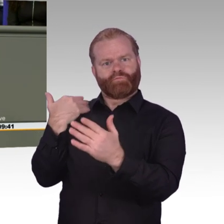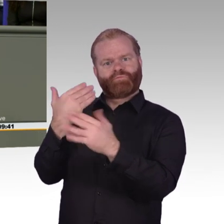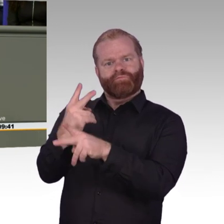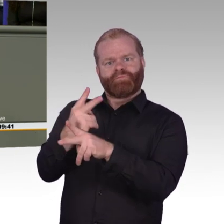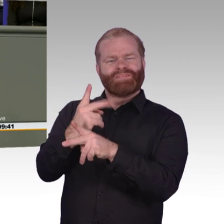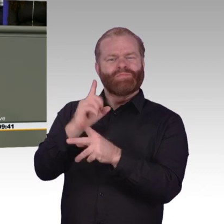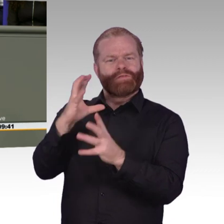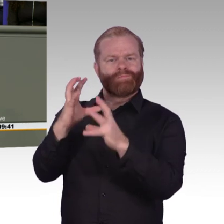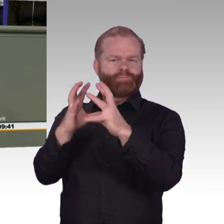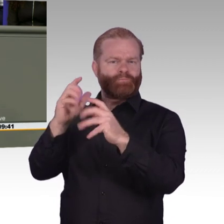mit Leben gefüllt werden.